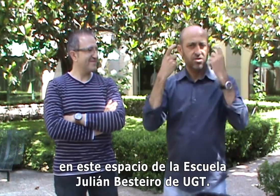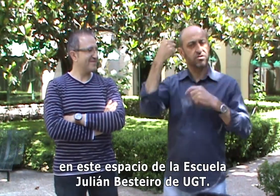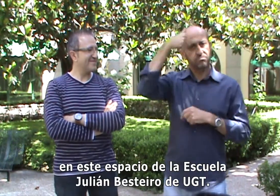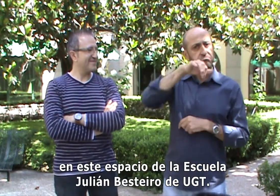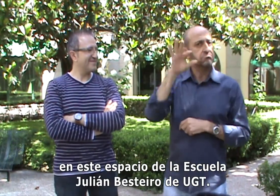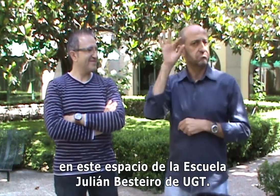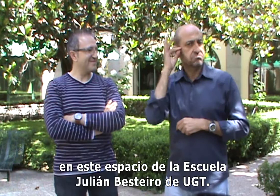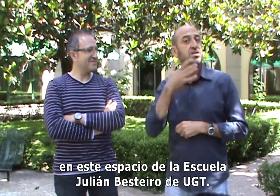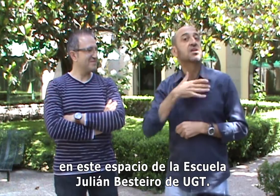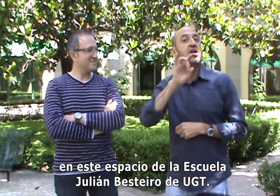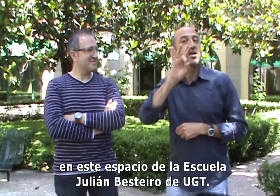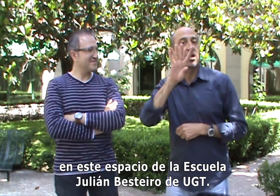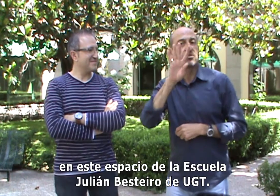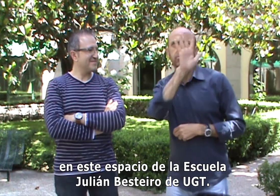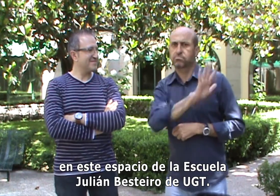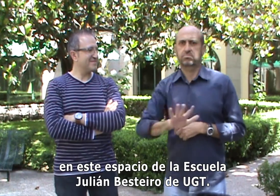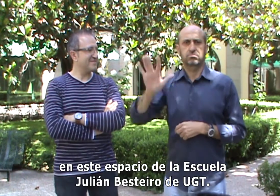de la Escuela Julián Besteiro de UGT.